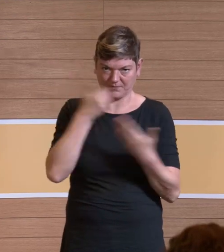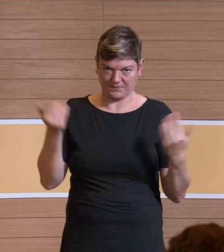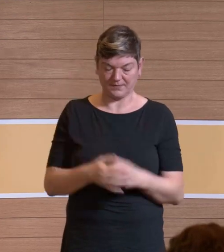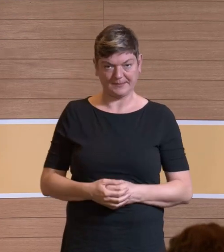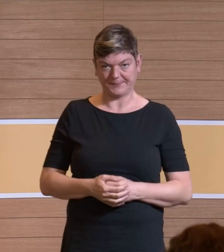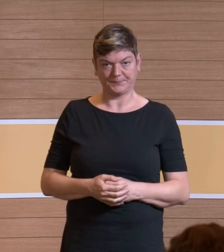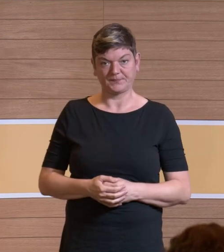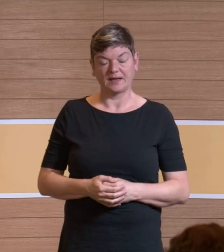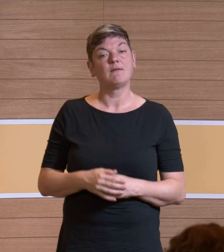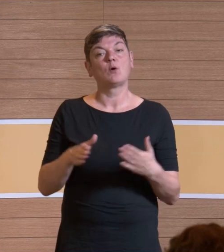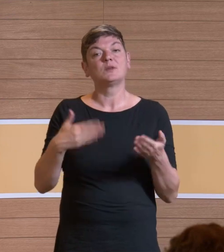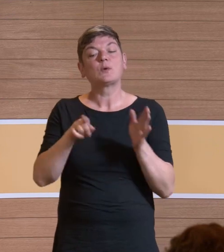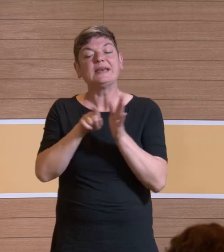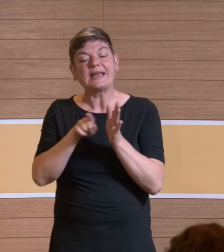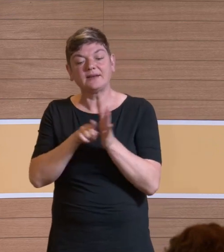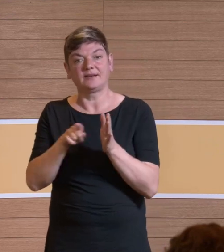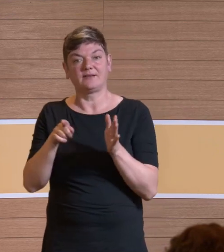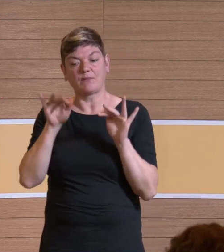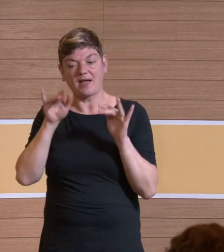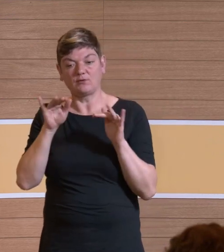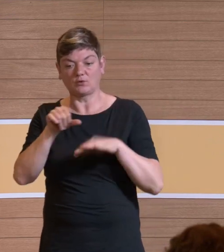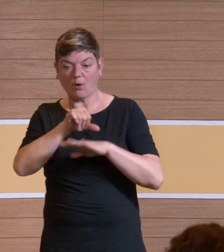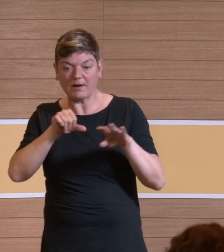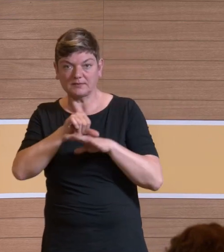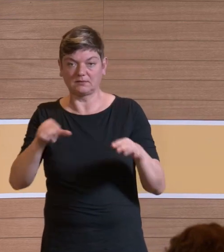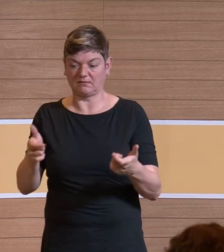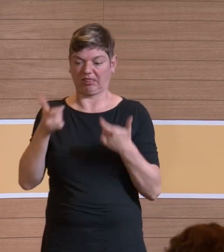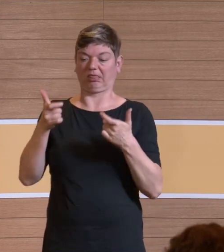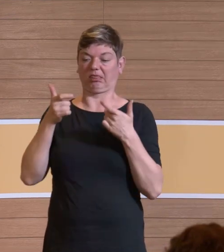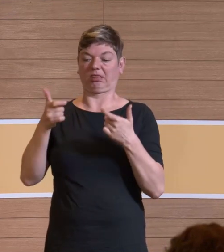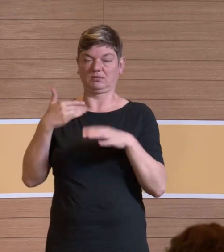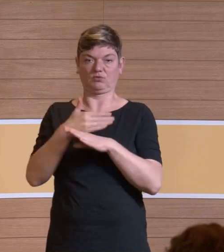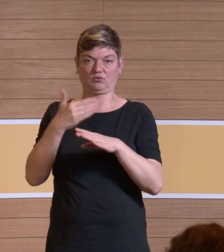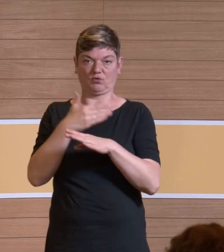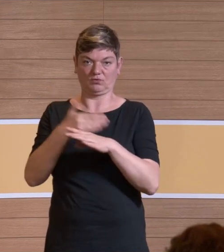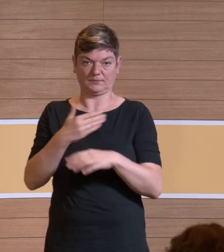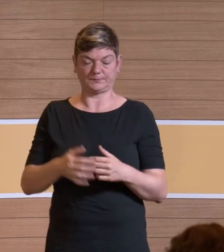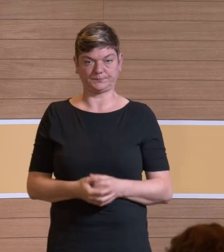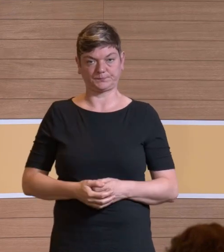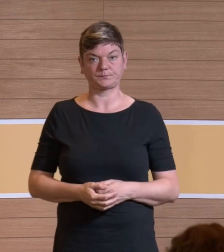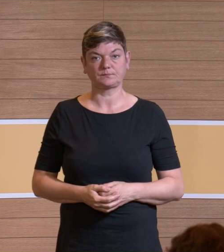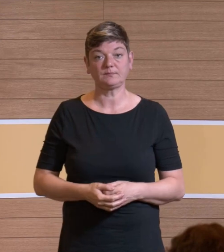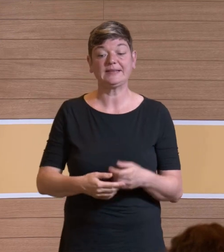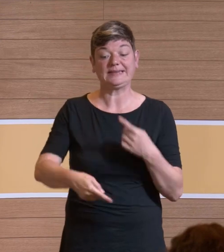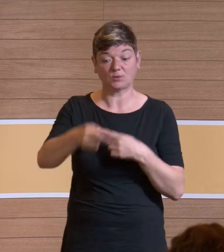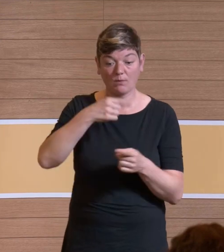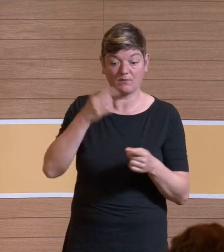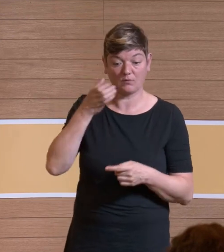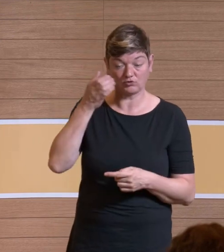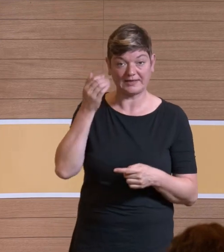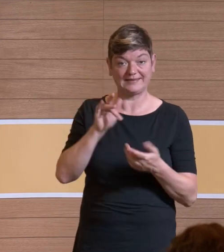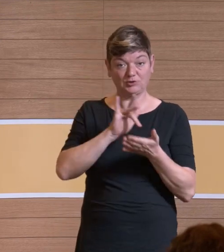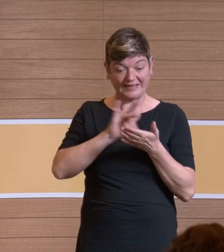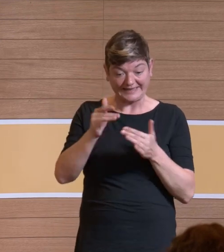negative Beeinflussung der Operatoren ganz erheblich war. Und jetzt ein steriles System